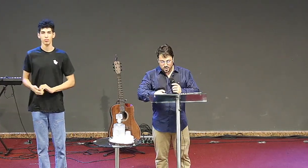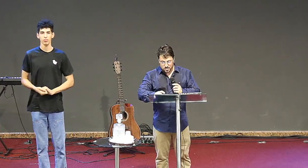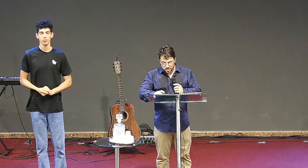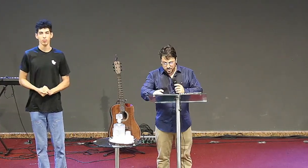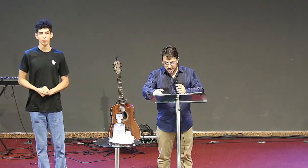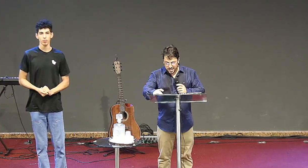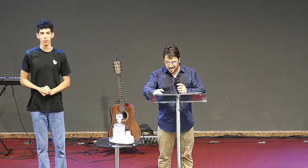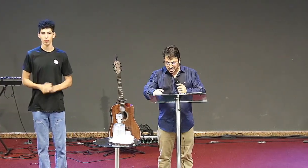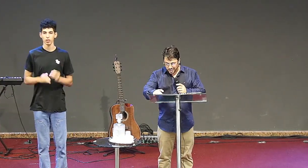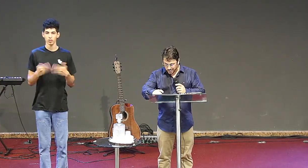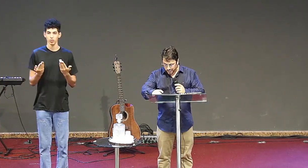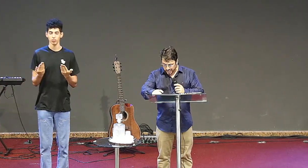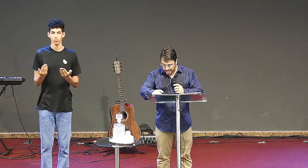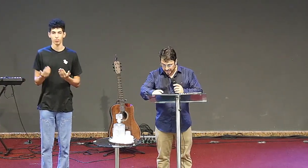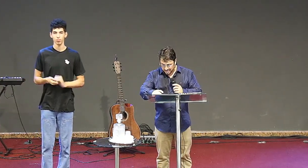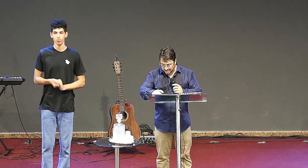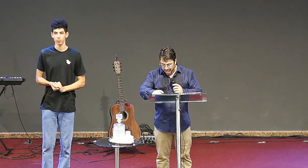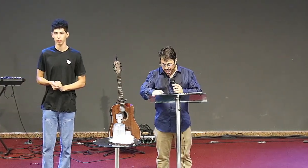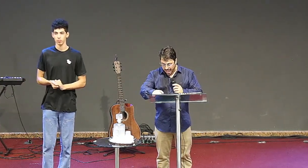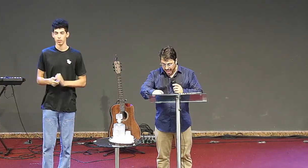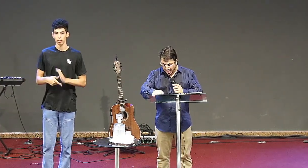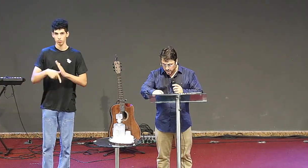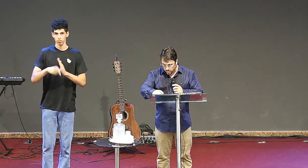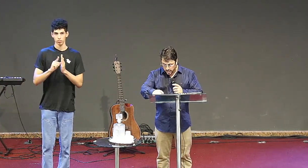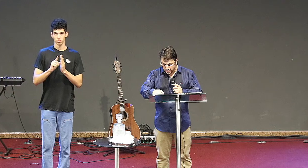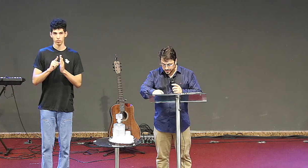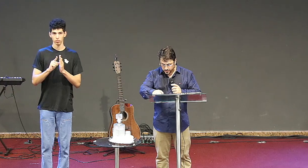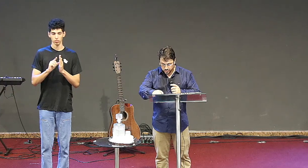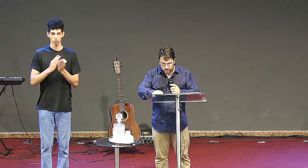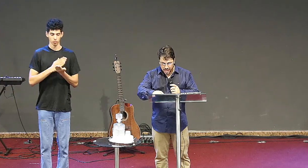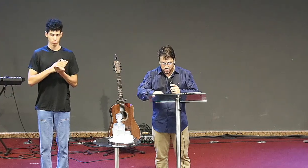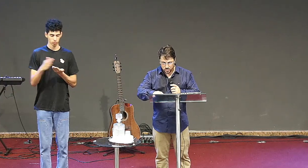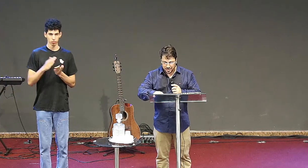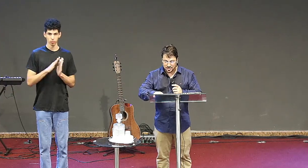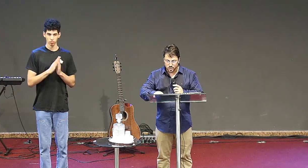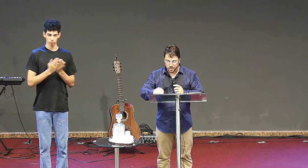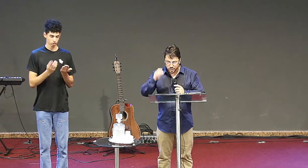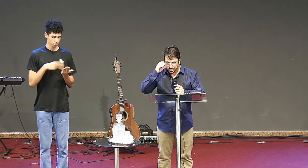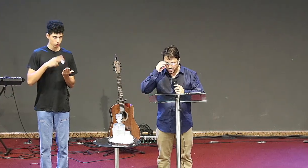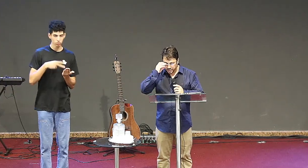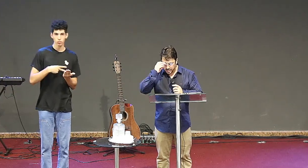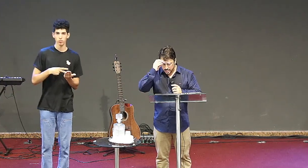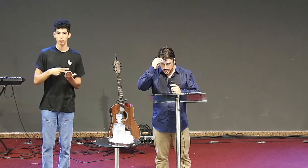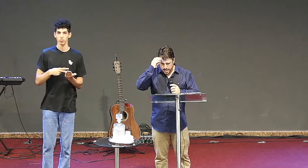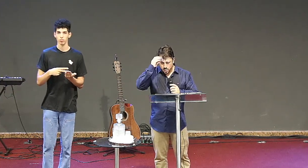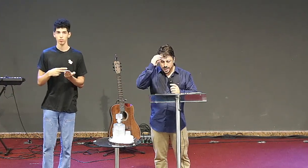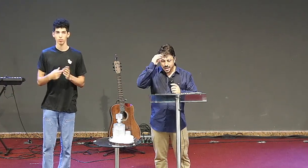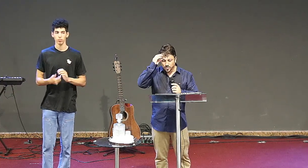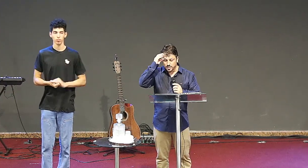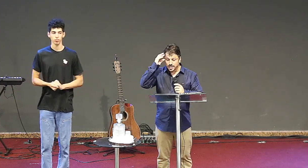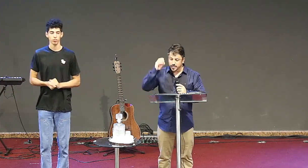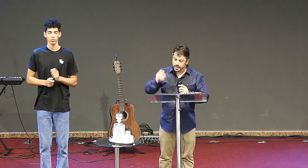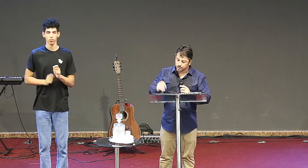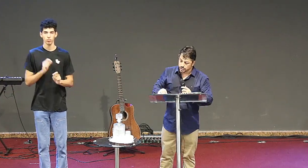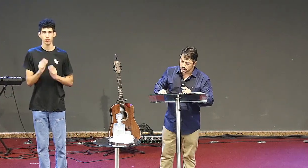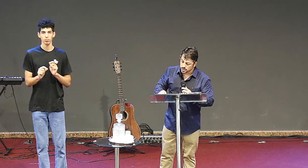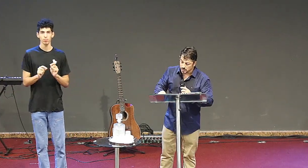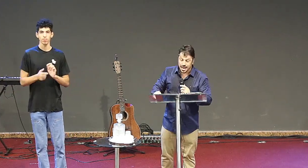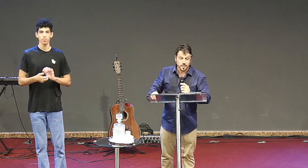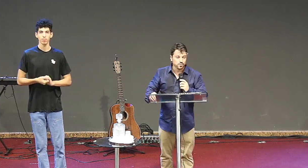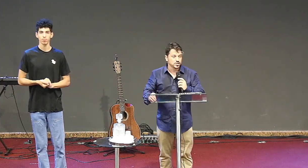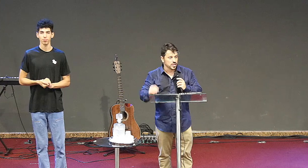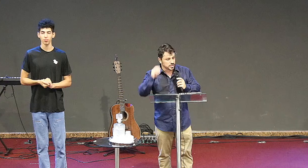Queridos, antes da gente iniciar a leitura do texto dessa noite, eu quero primeiramente